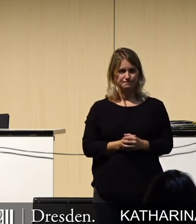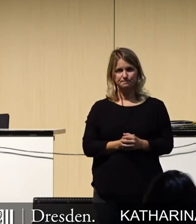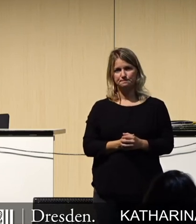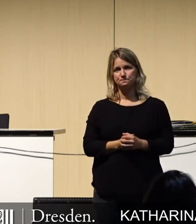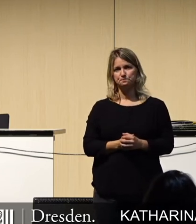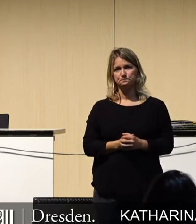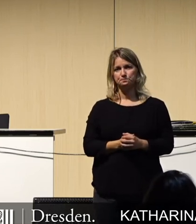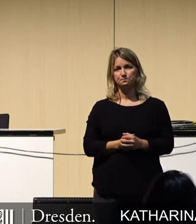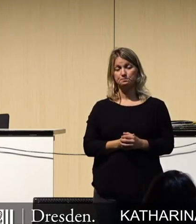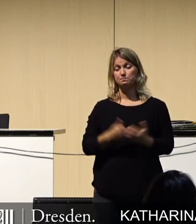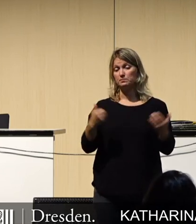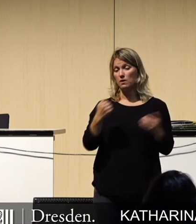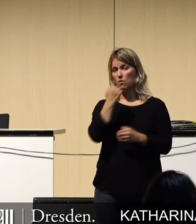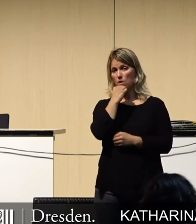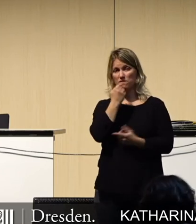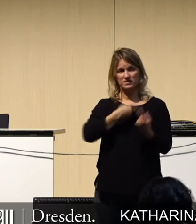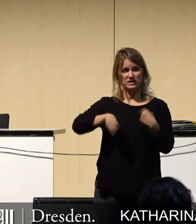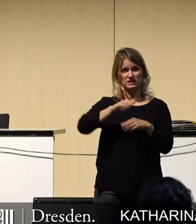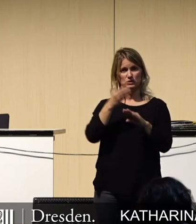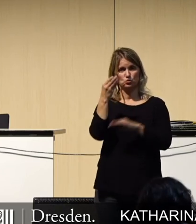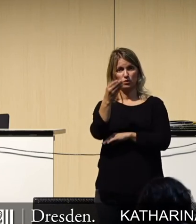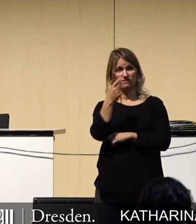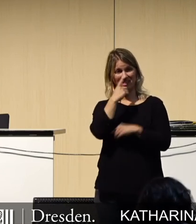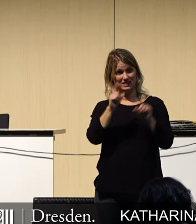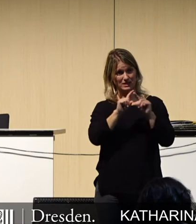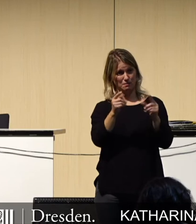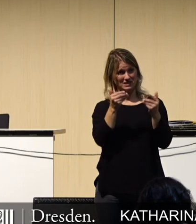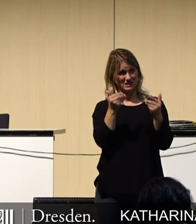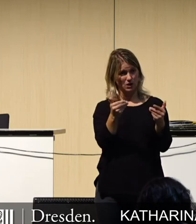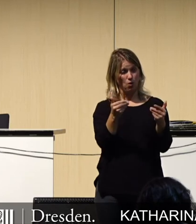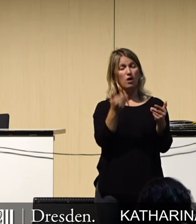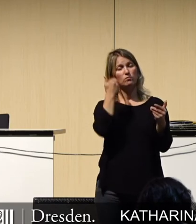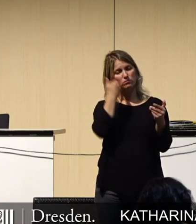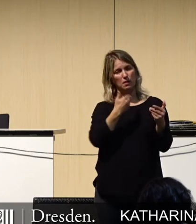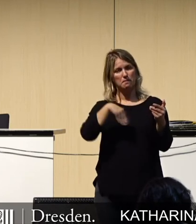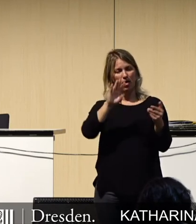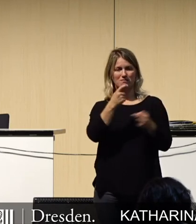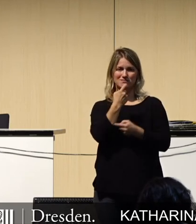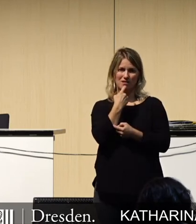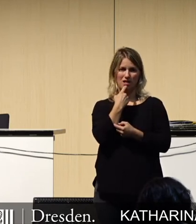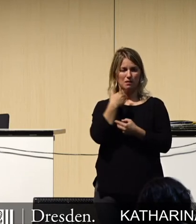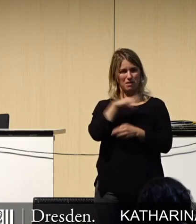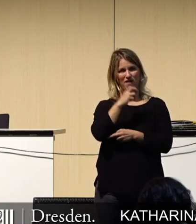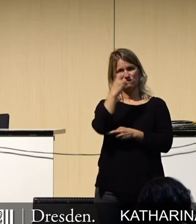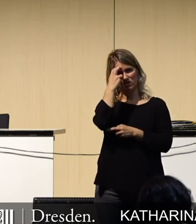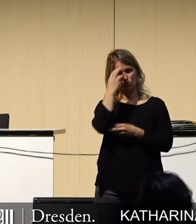Ich hoffe, dass wir in Zukunft bei solchen Themen vielleicht auch ein bisschen sachlicher und vernünftiger mit